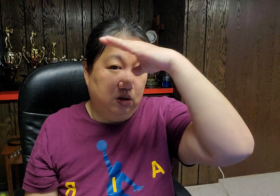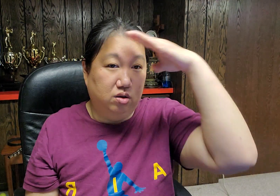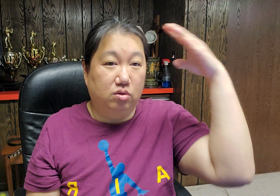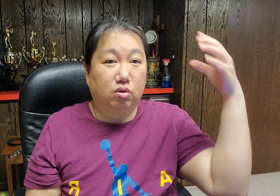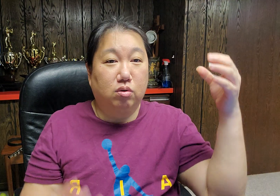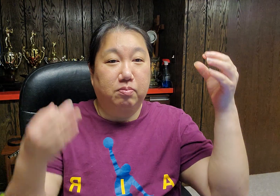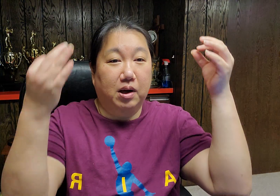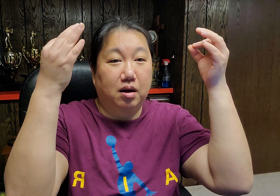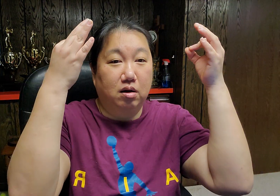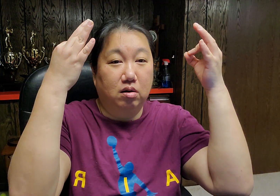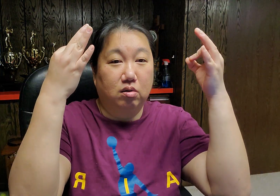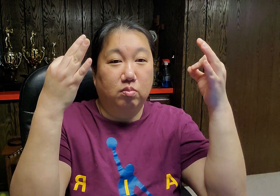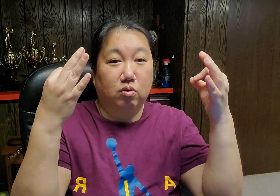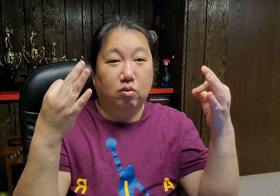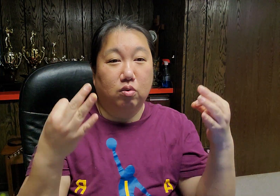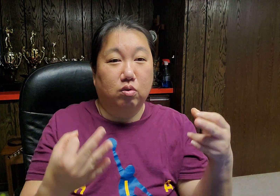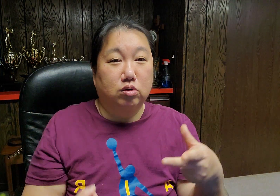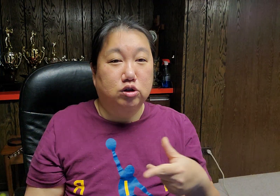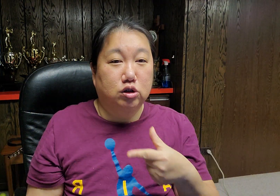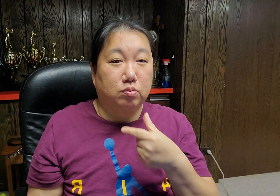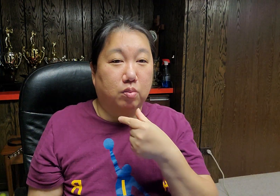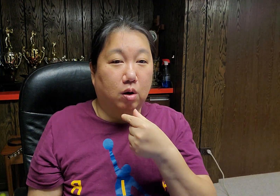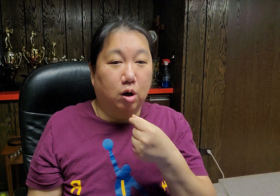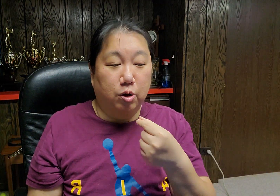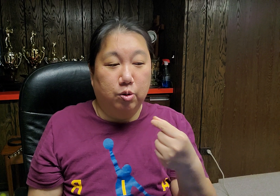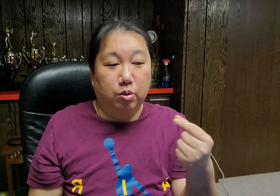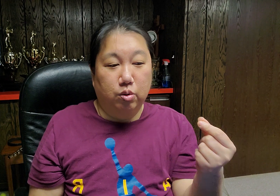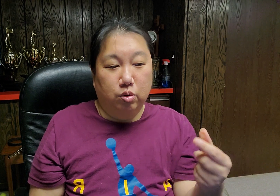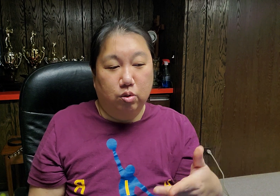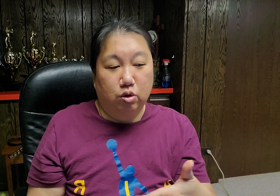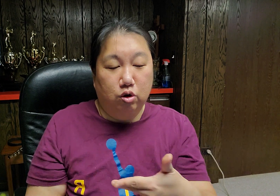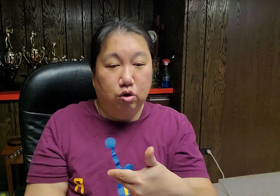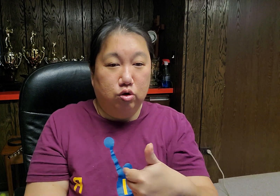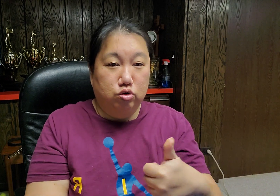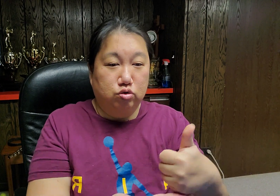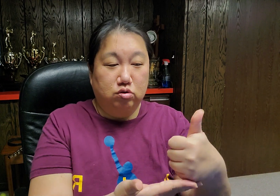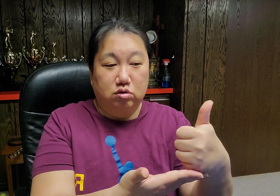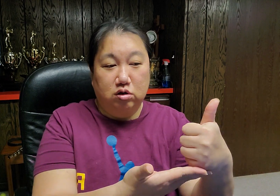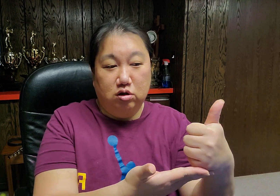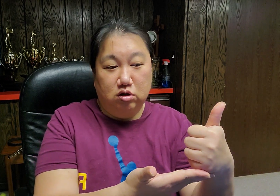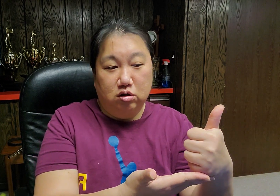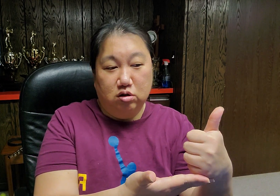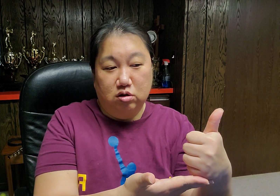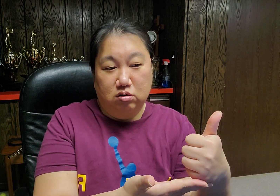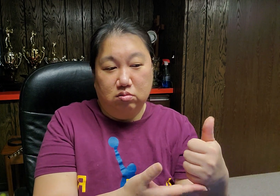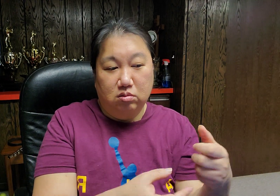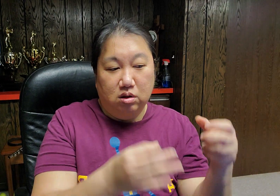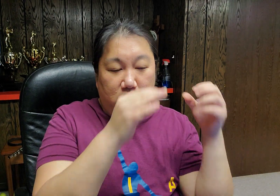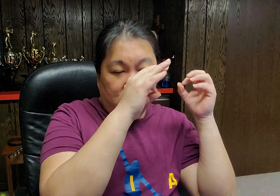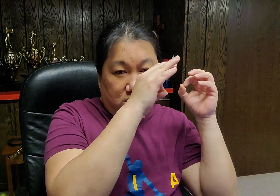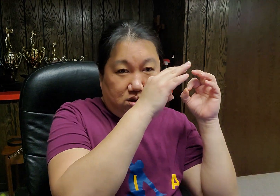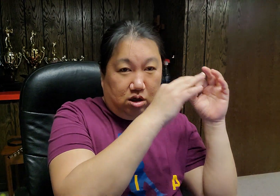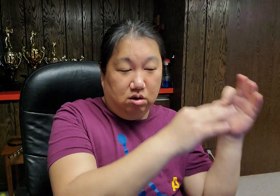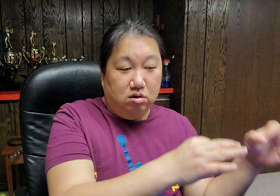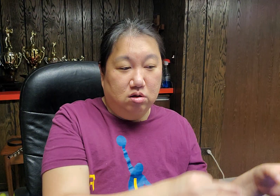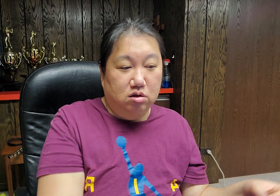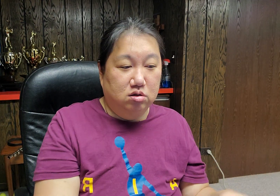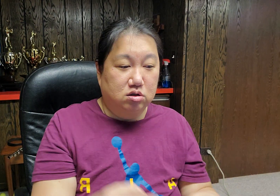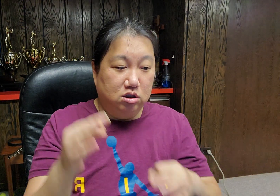똑바로 보고 싶어요. 주님 겪는 줄